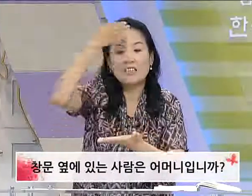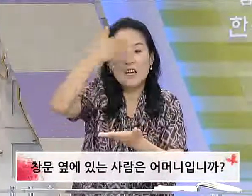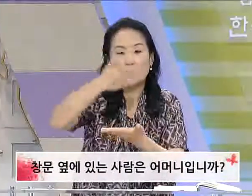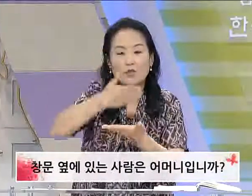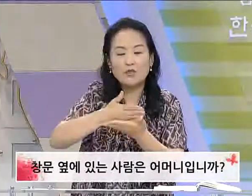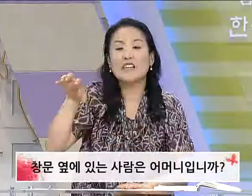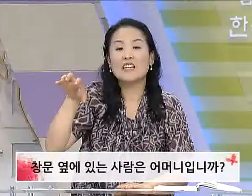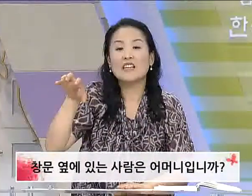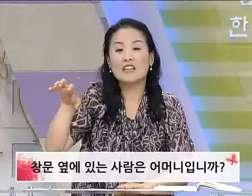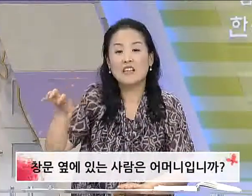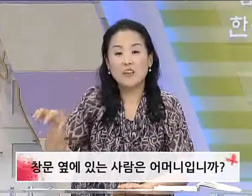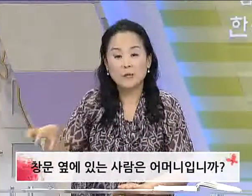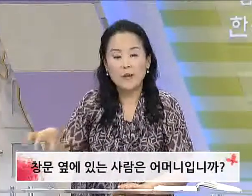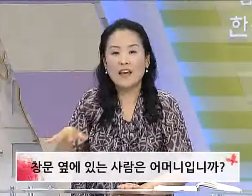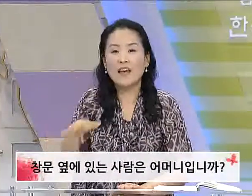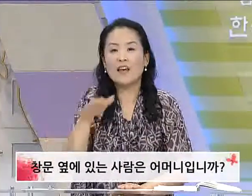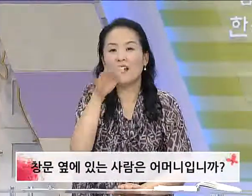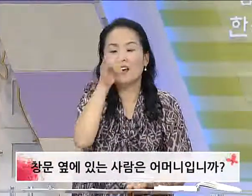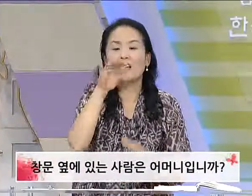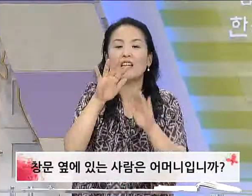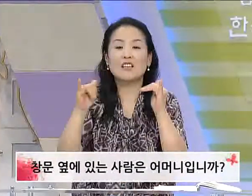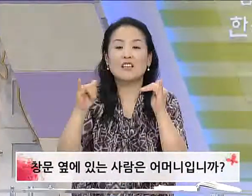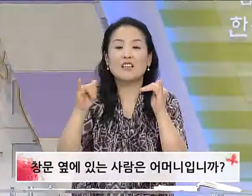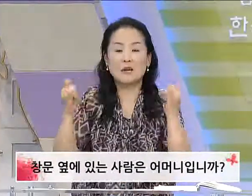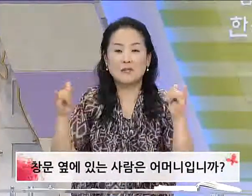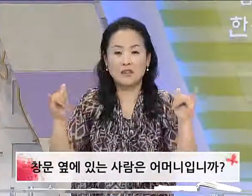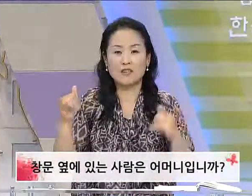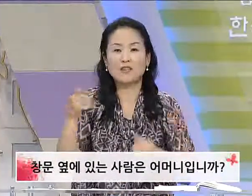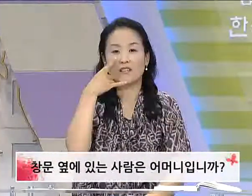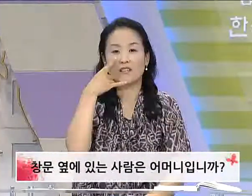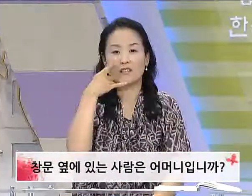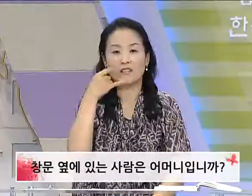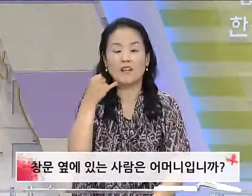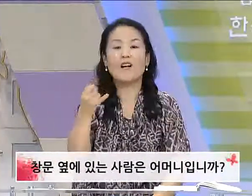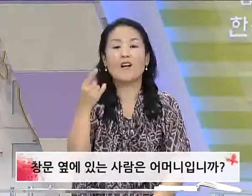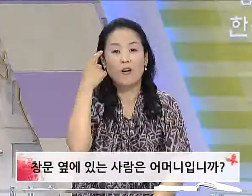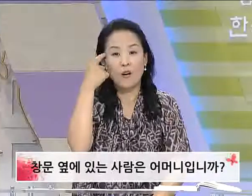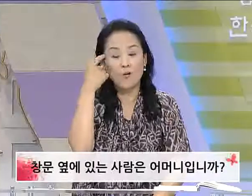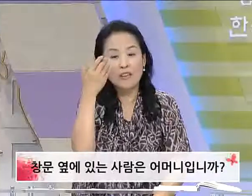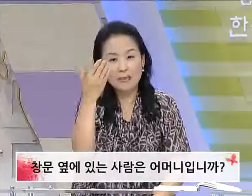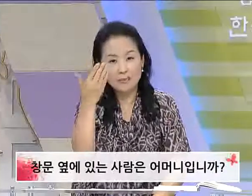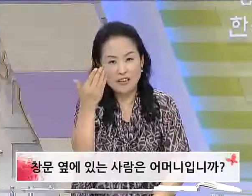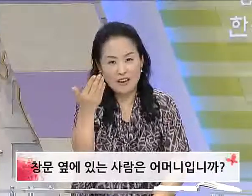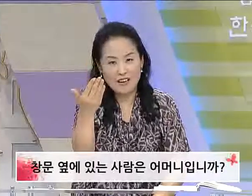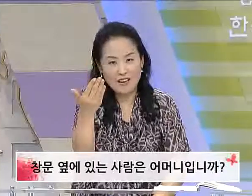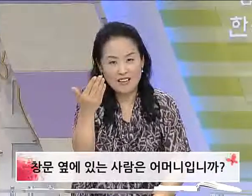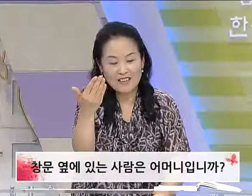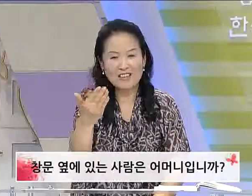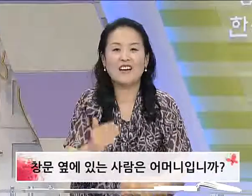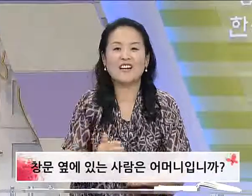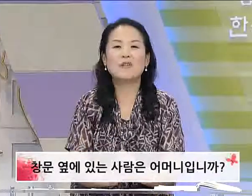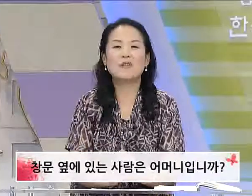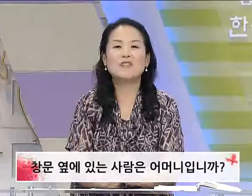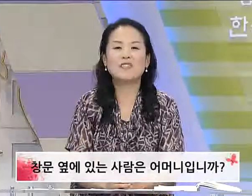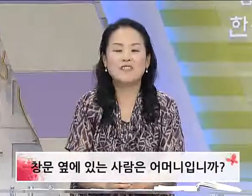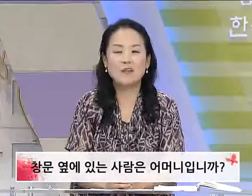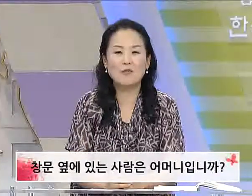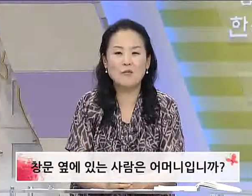창문 옆에 있는 사람은 어머니입니까? 자, 김현철 선생님과